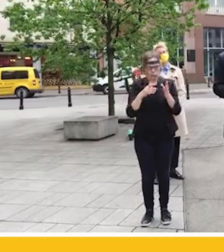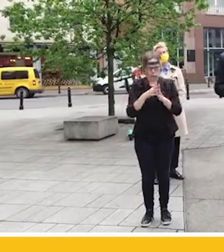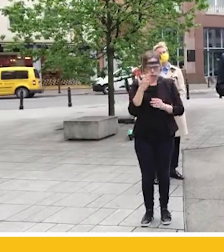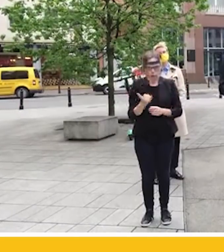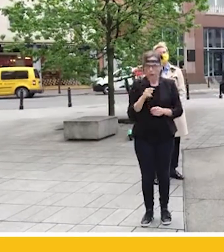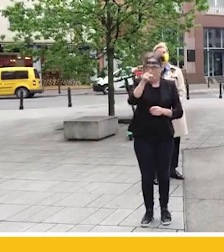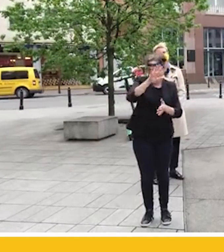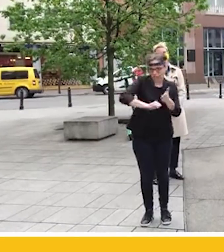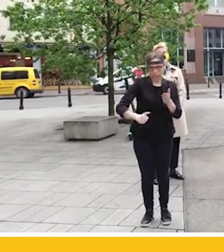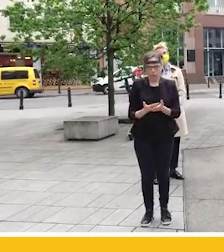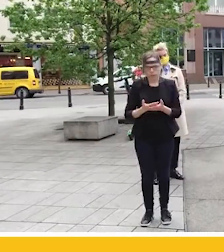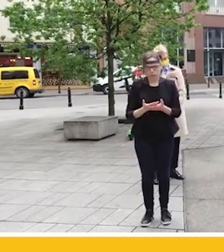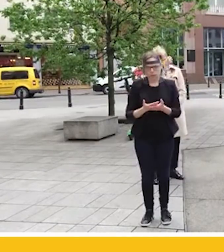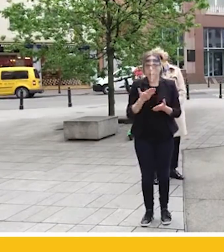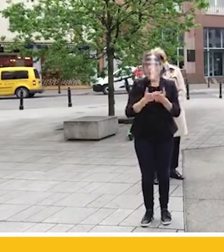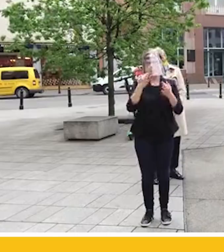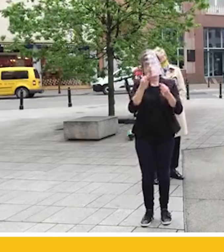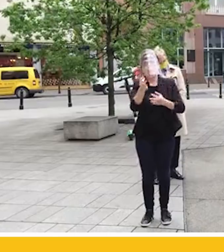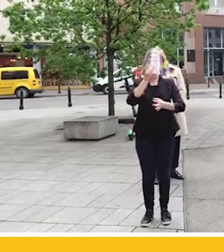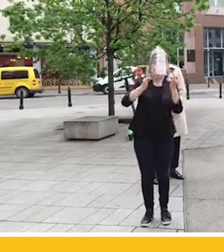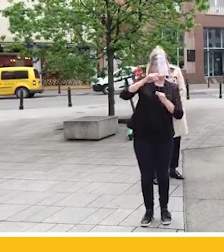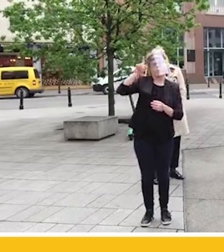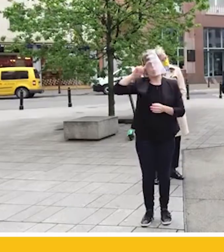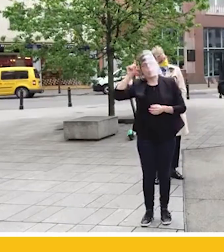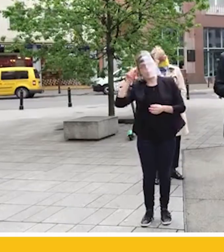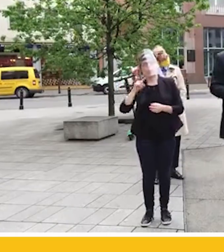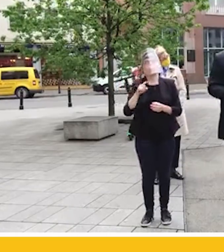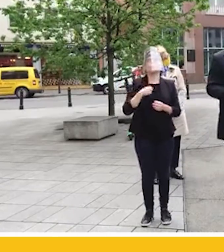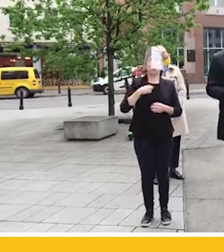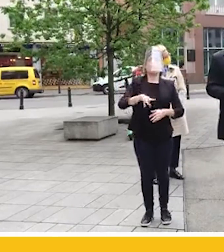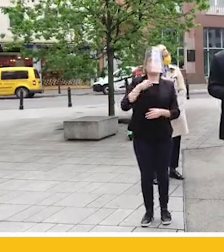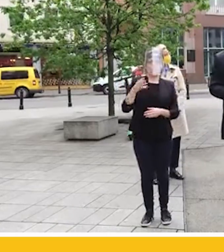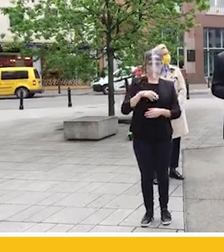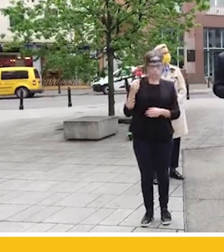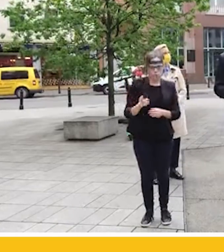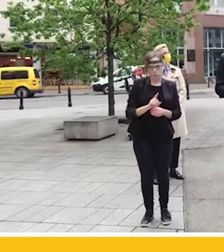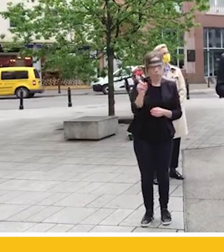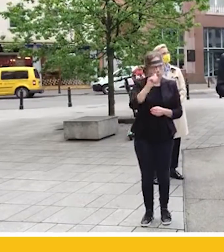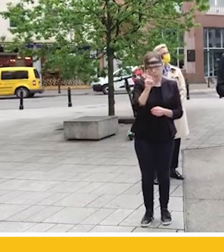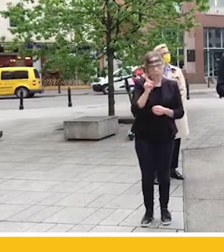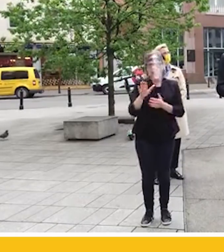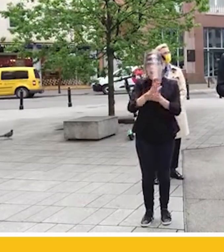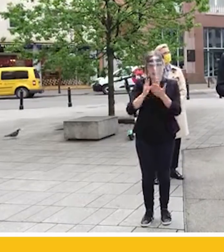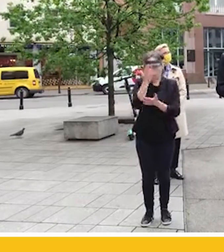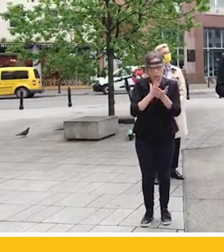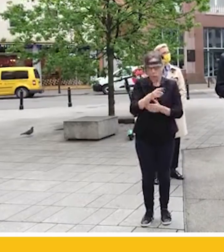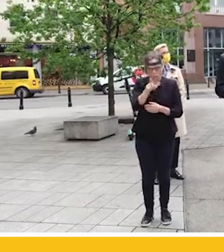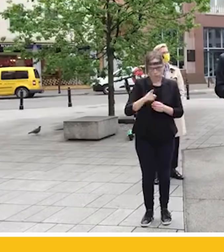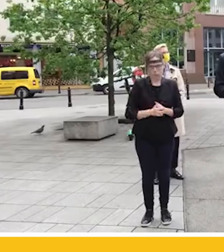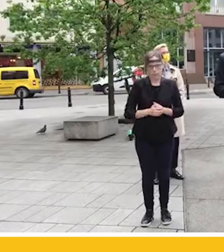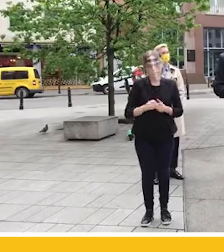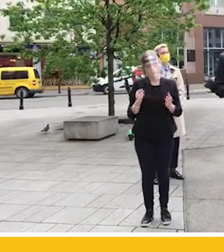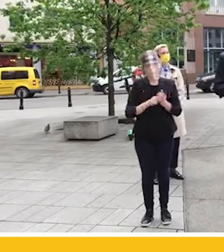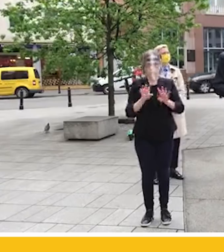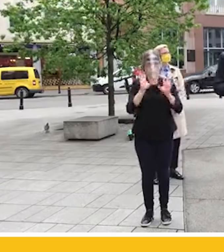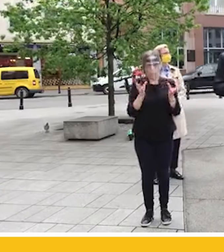naprawdę nie opowiadajcie nam historii z cyklu Ubrał się diabeł Wornat i ogonem nam przedzwoni, bo nikt tych waszych banialóg nie kupi. To tyle, jeżeli